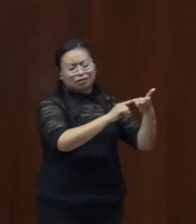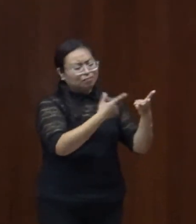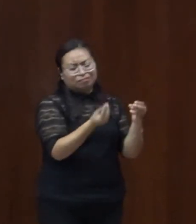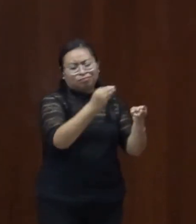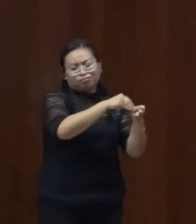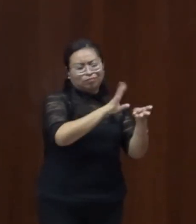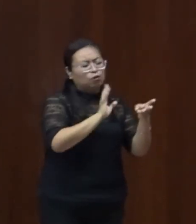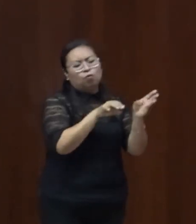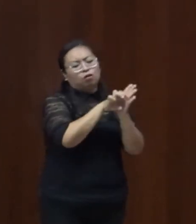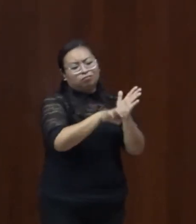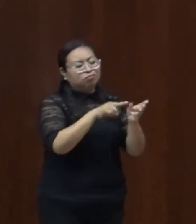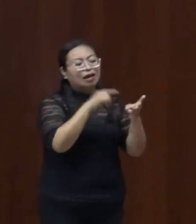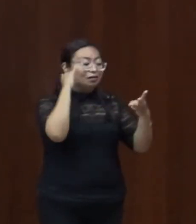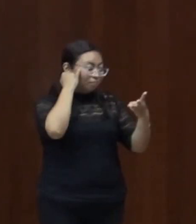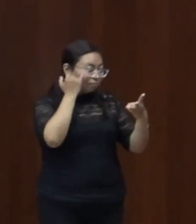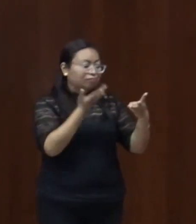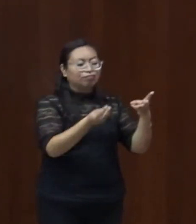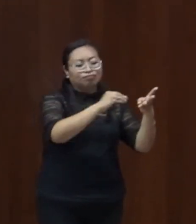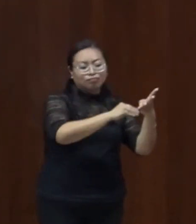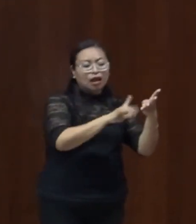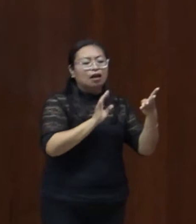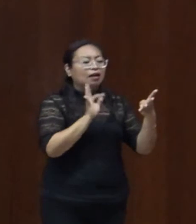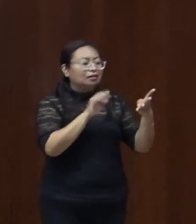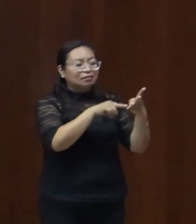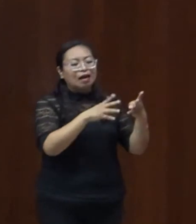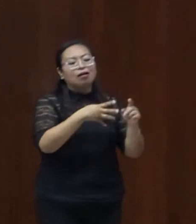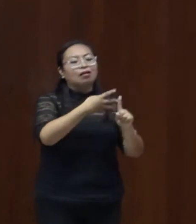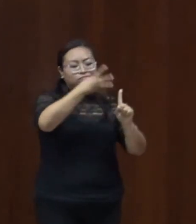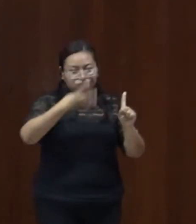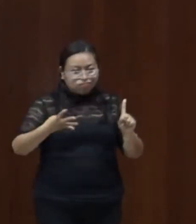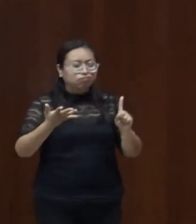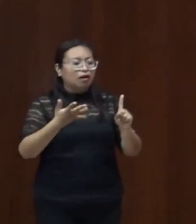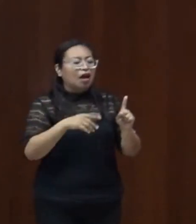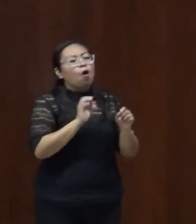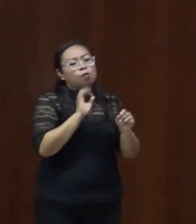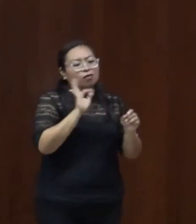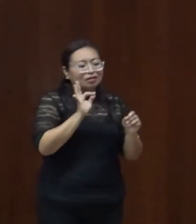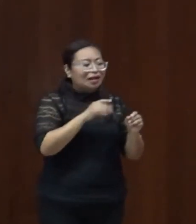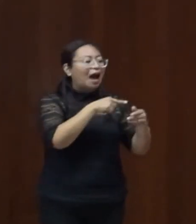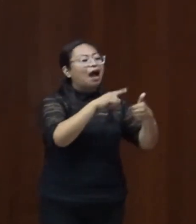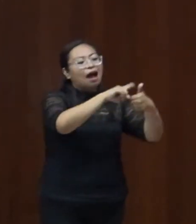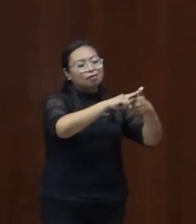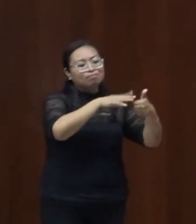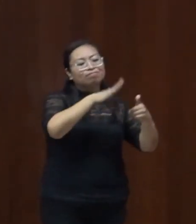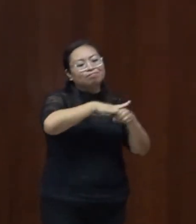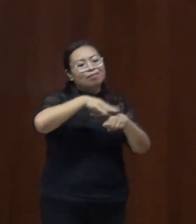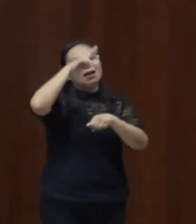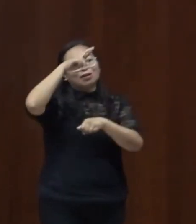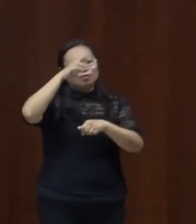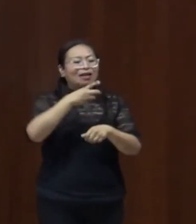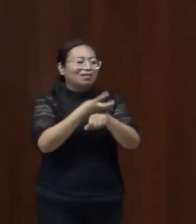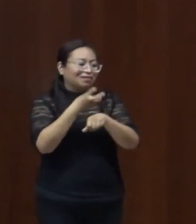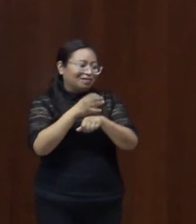agregado como ser indígena, tener una diferente preferencia sexual o ser persona de la tercera edad, lo que incrementa la